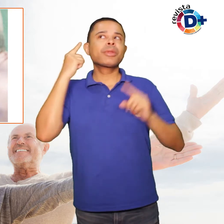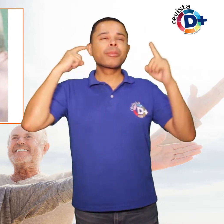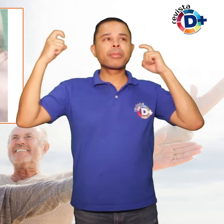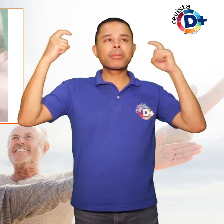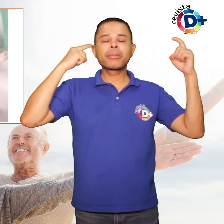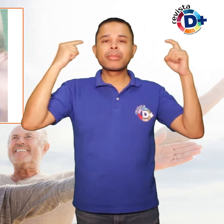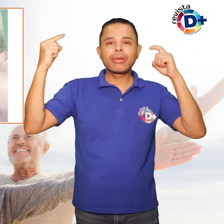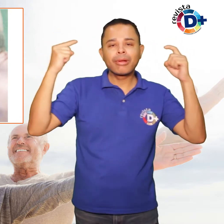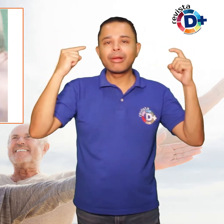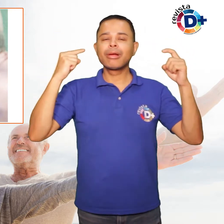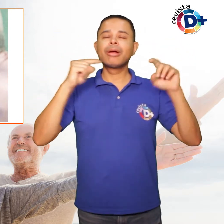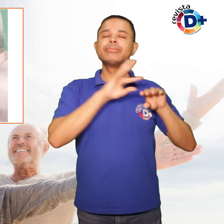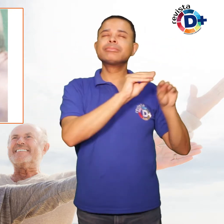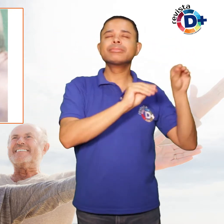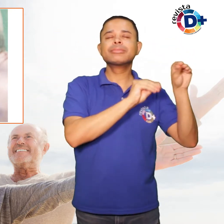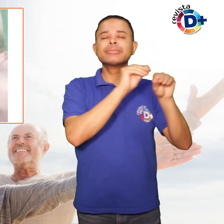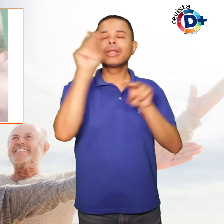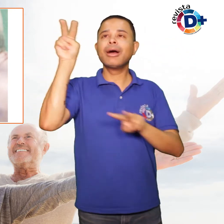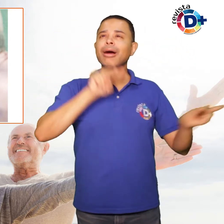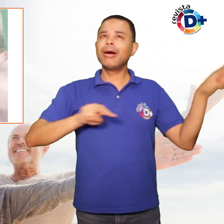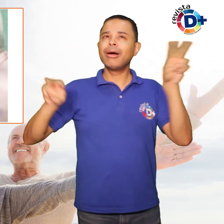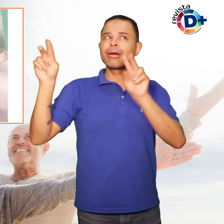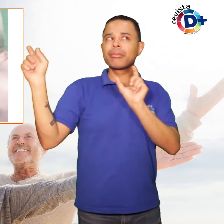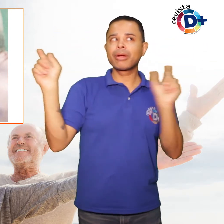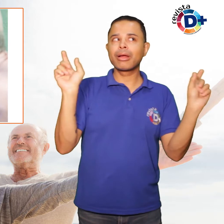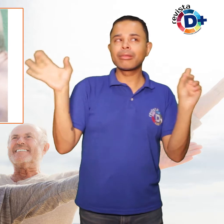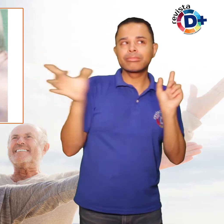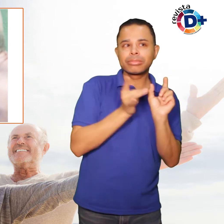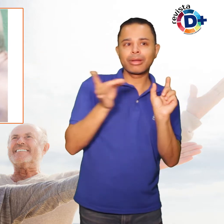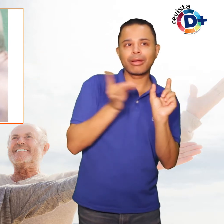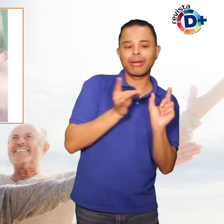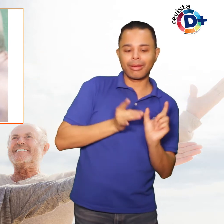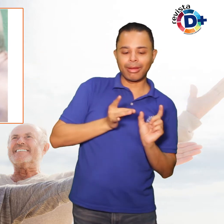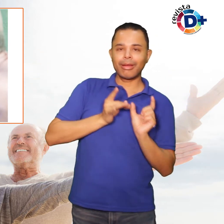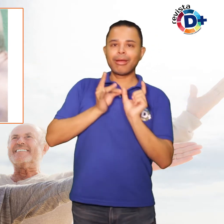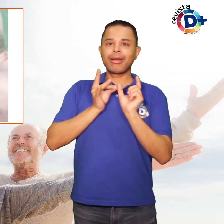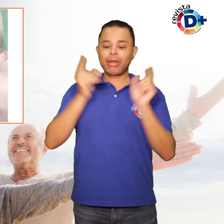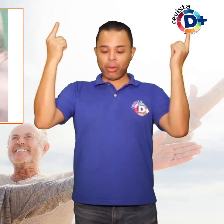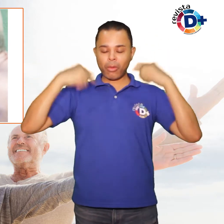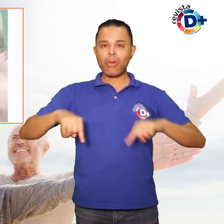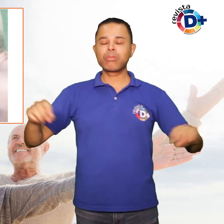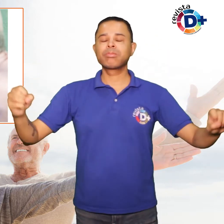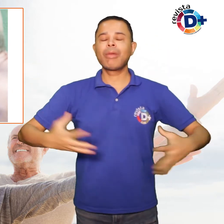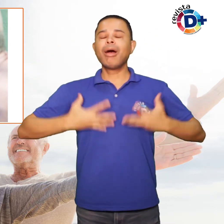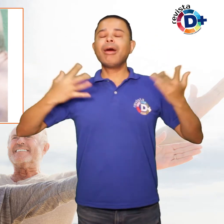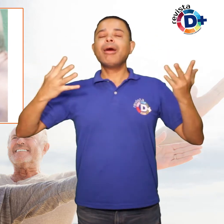ruídos, tato e visualizações, ou seja, estimulando os cinco sentidos do aluno, criando